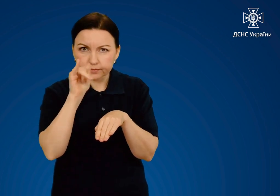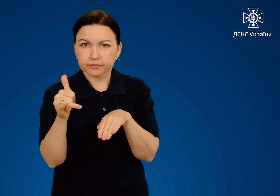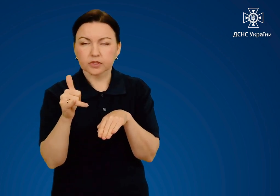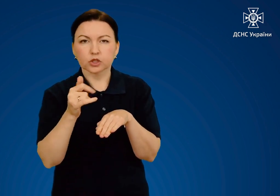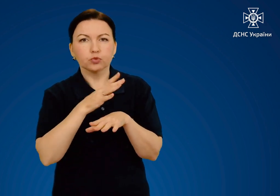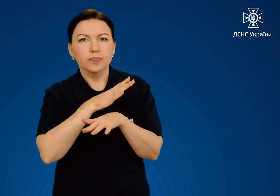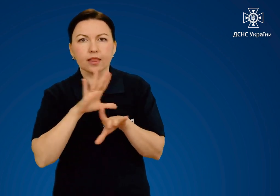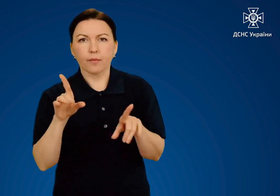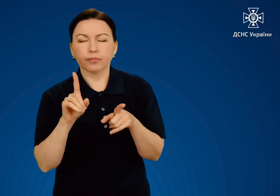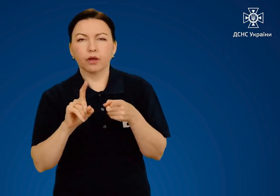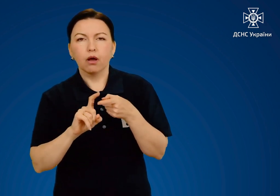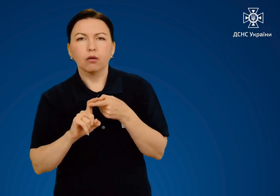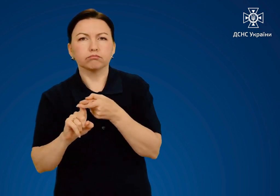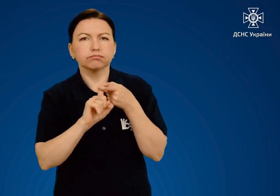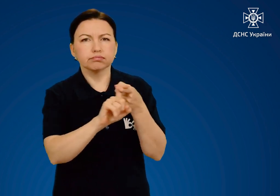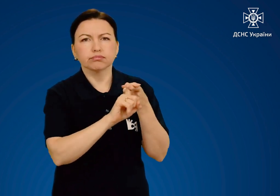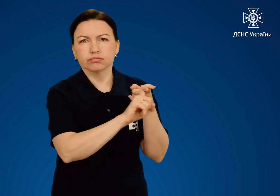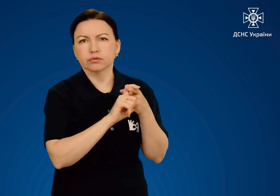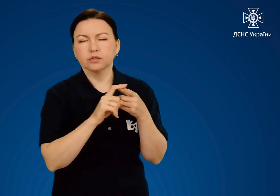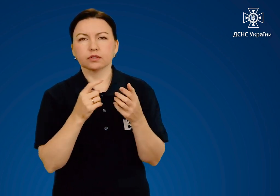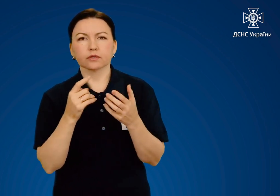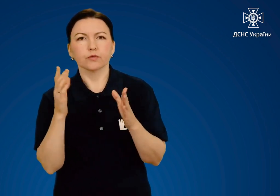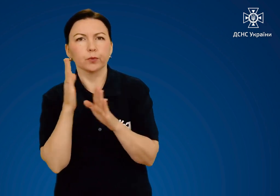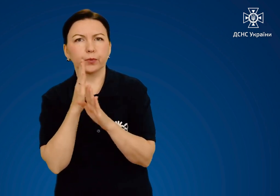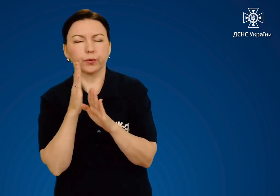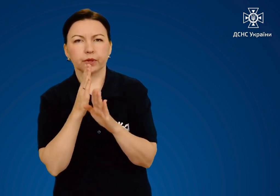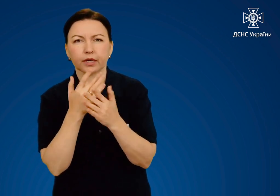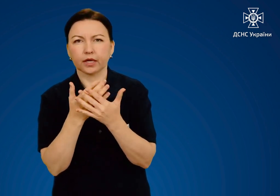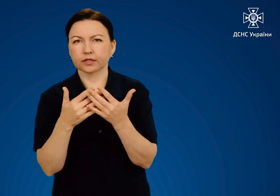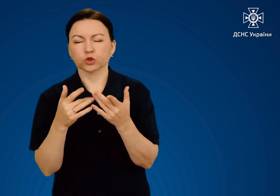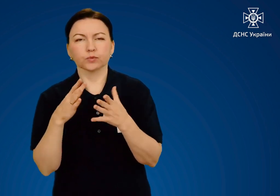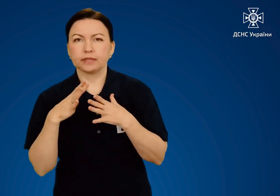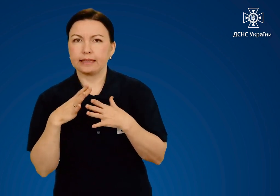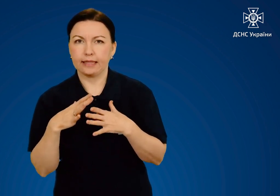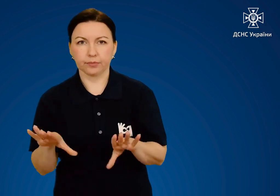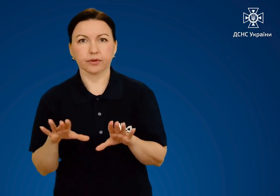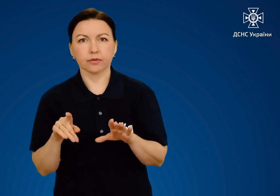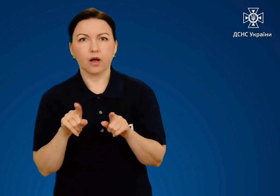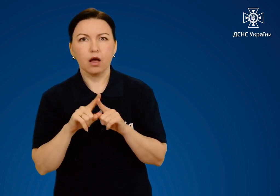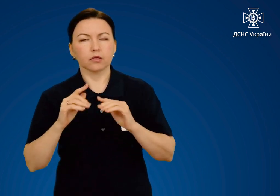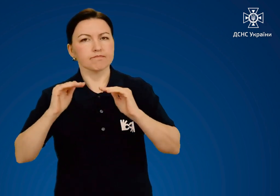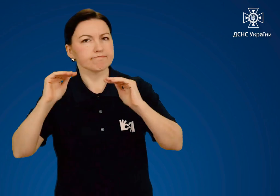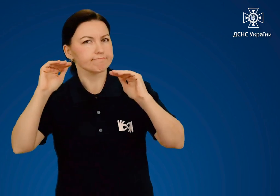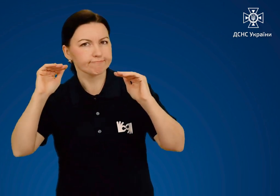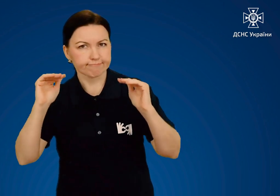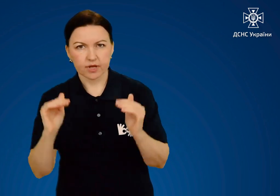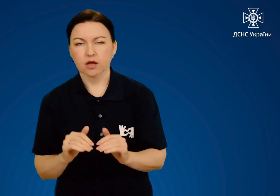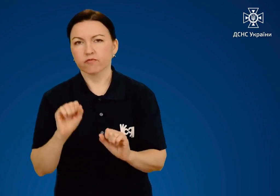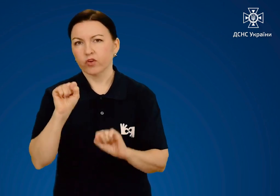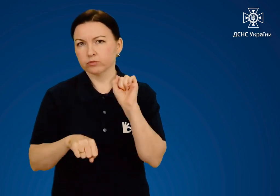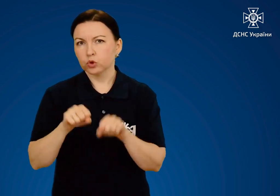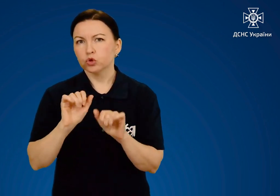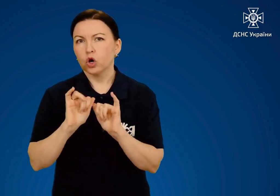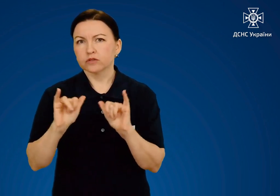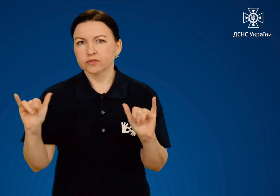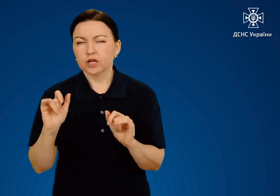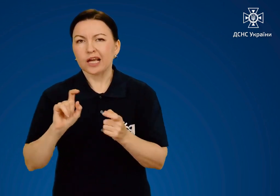для обмеження її контакту з навколишнім середовищем. Так ви знизите вірогідність